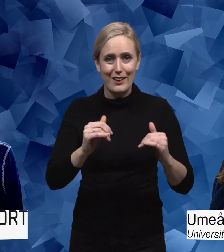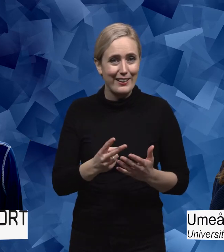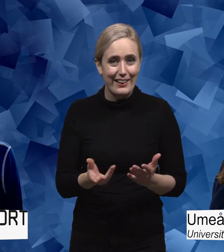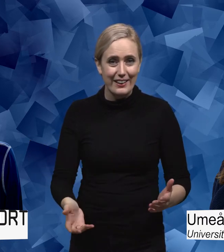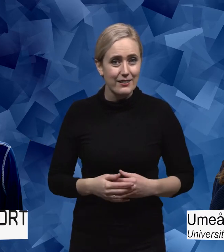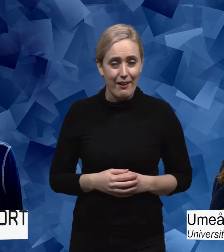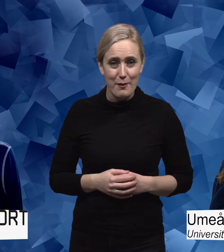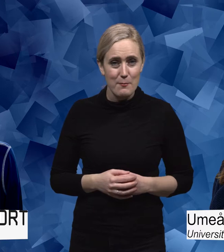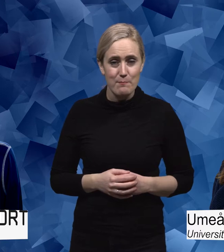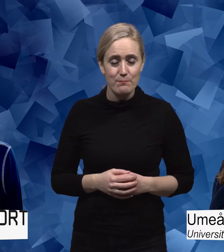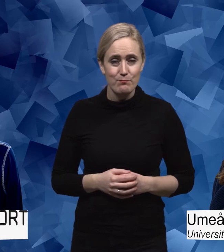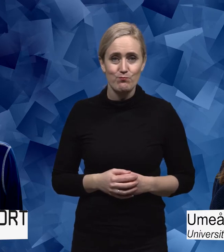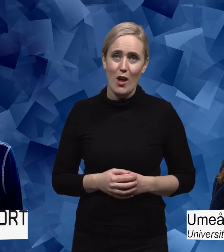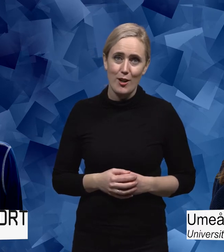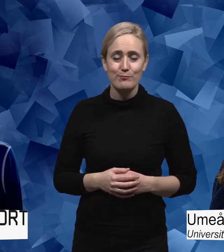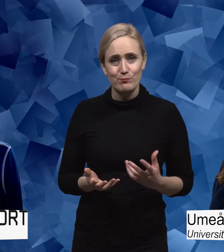inte.